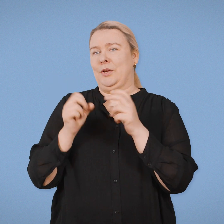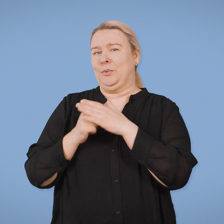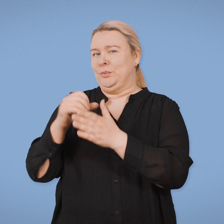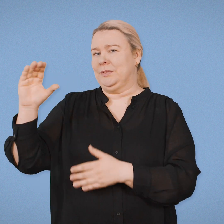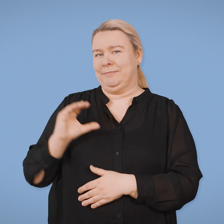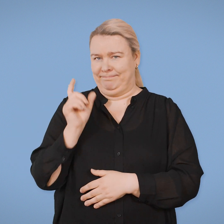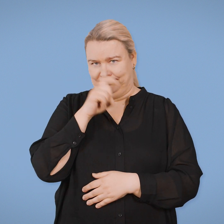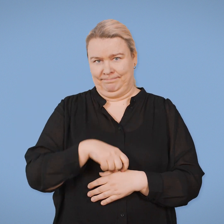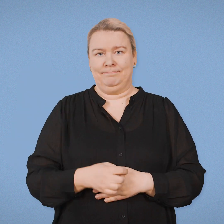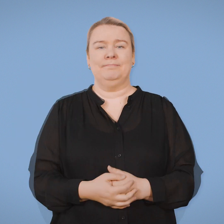sähkötukea.